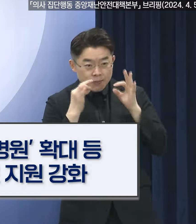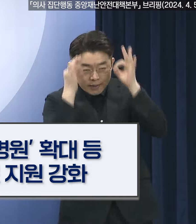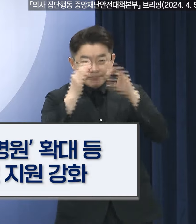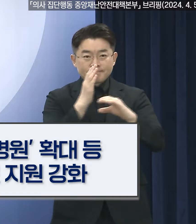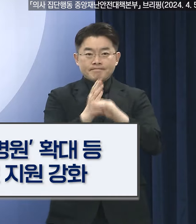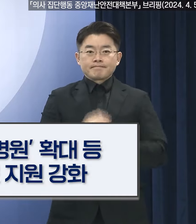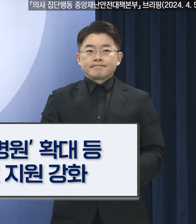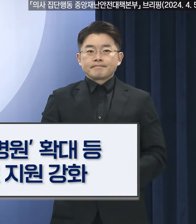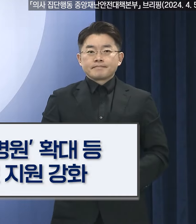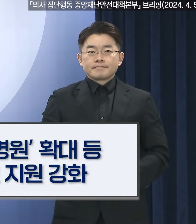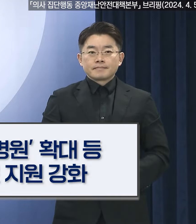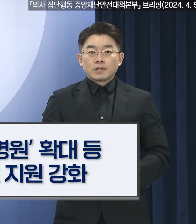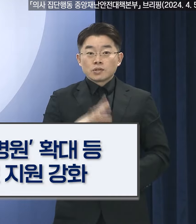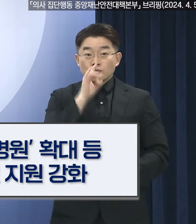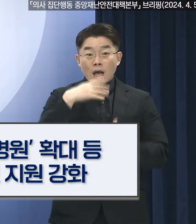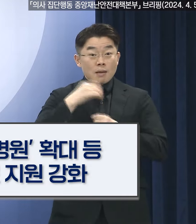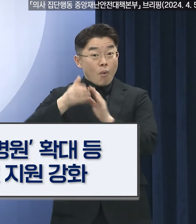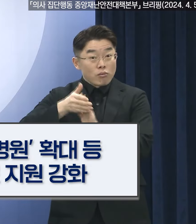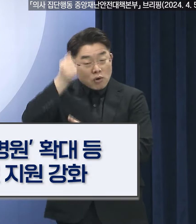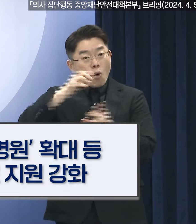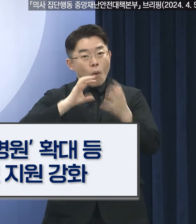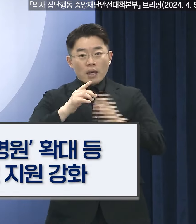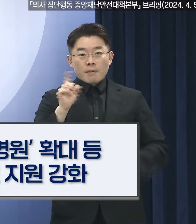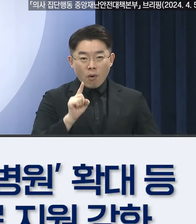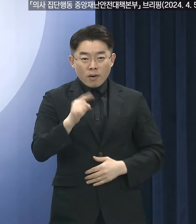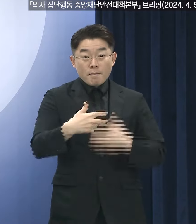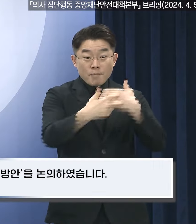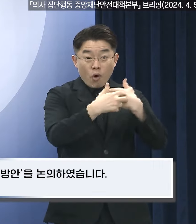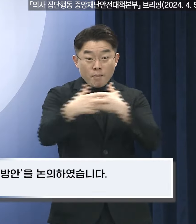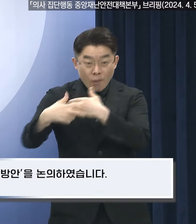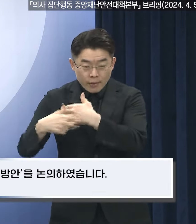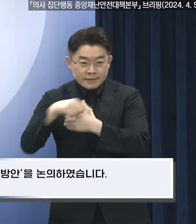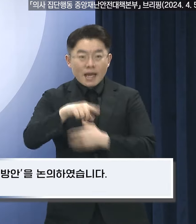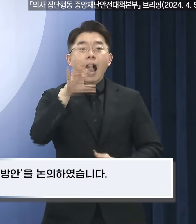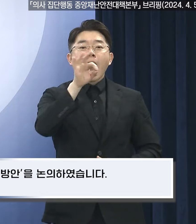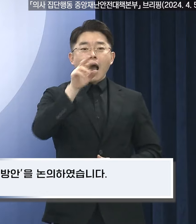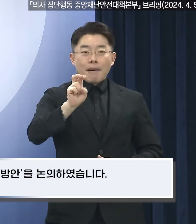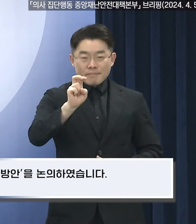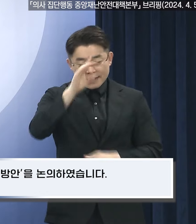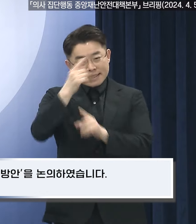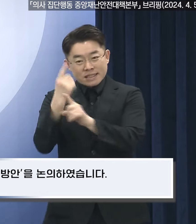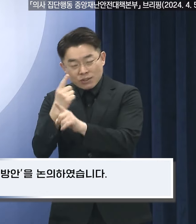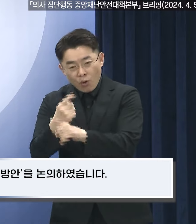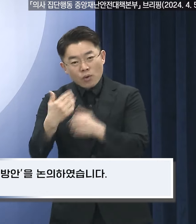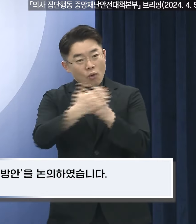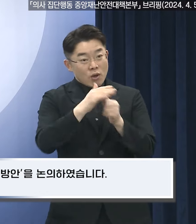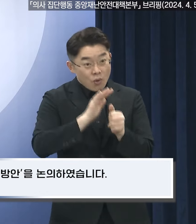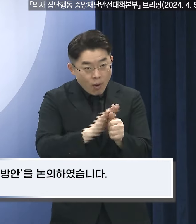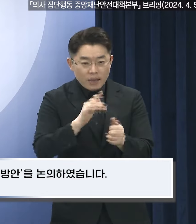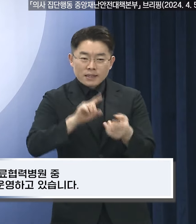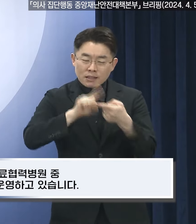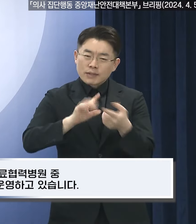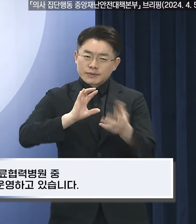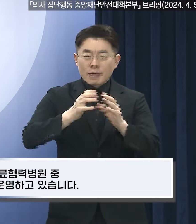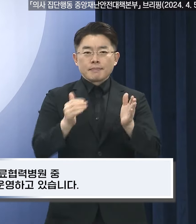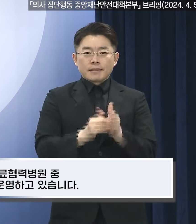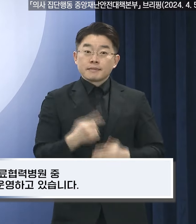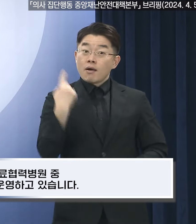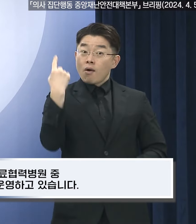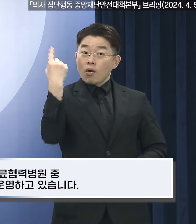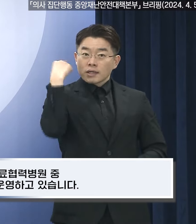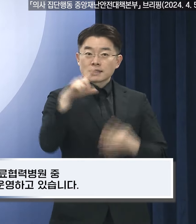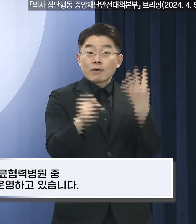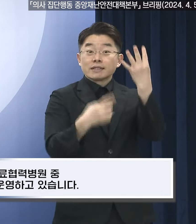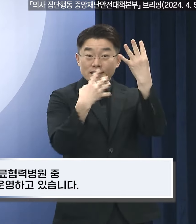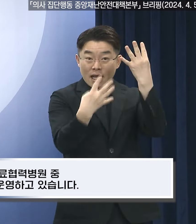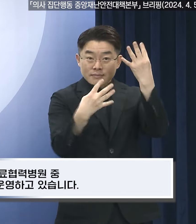오늘 중대본에서는 암진료협력체계 강화 방안을 논의하였습니다. 정부는 어제인